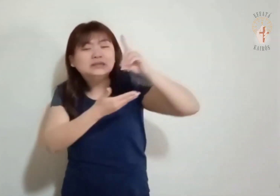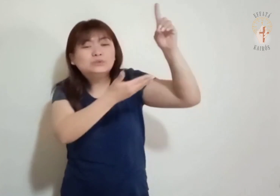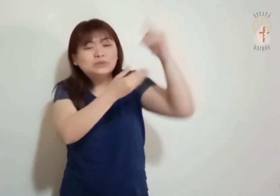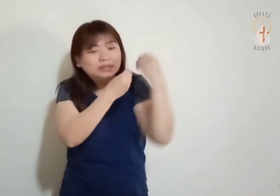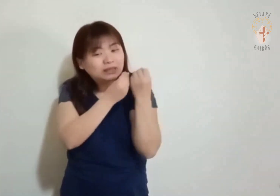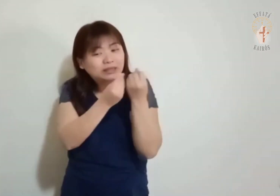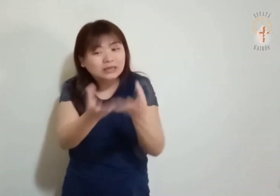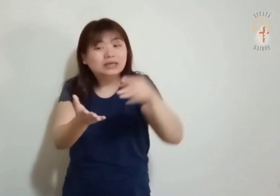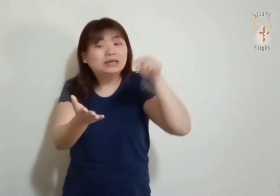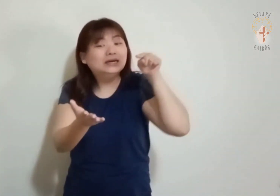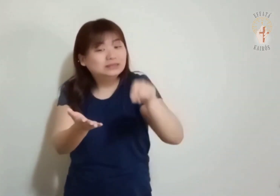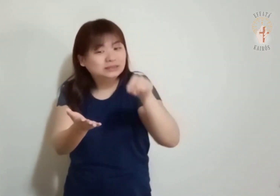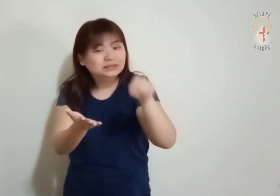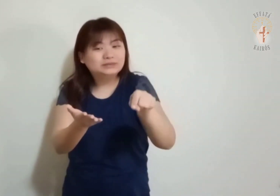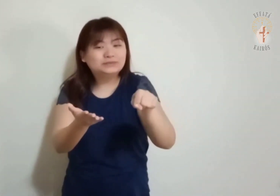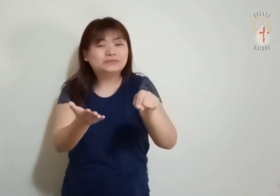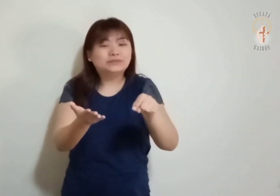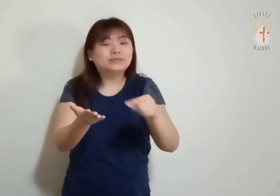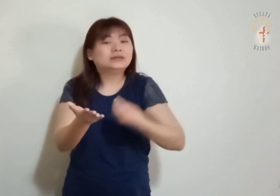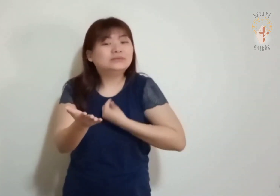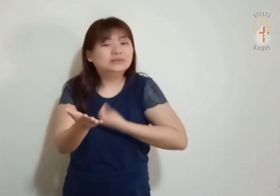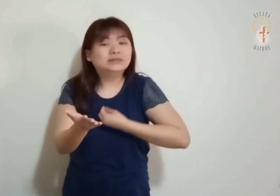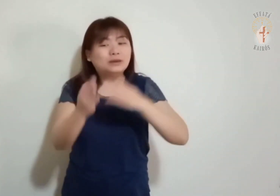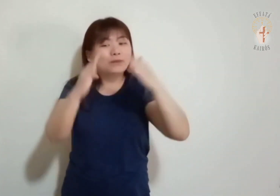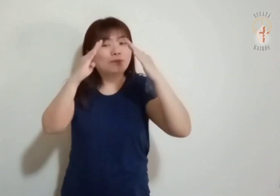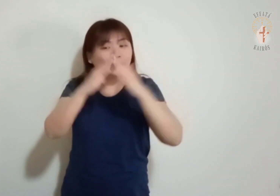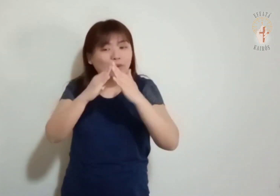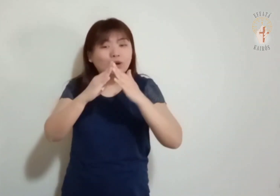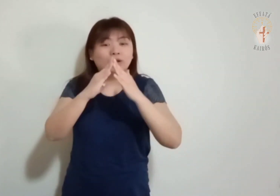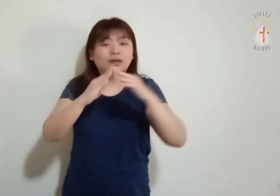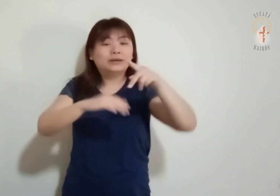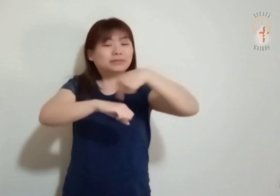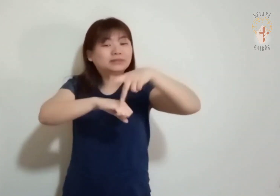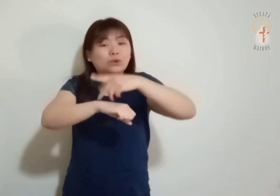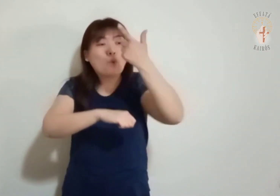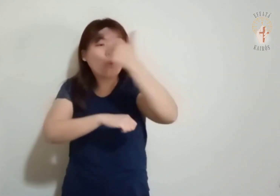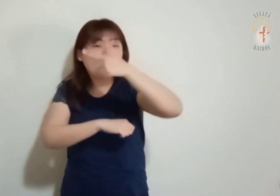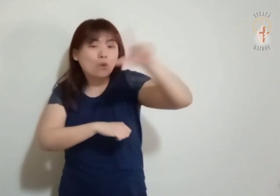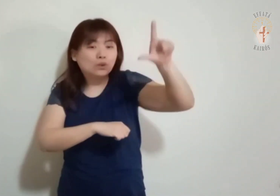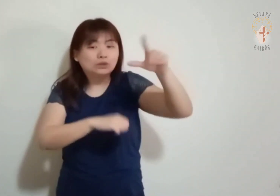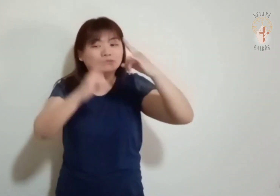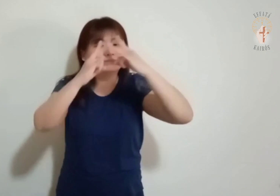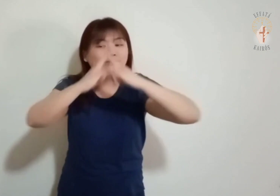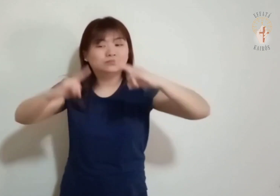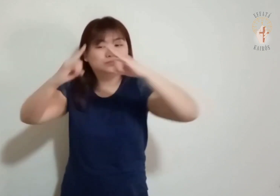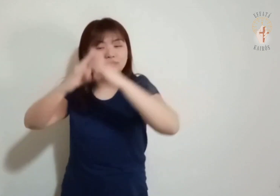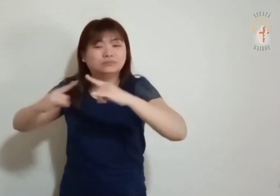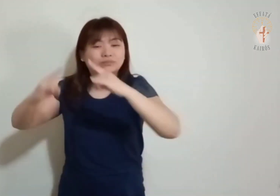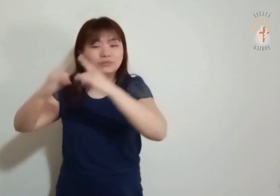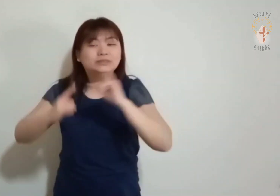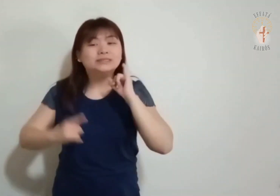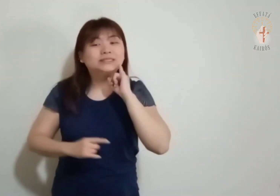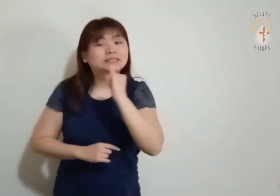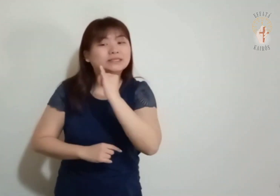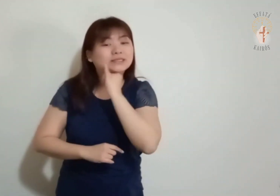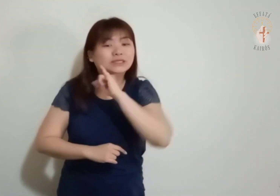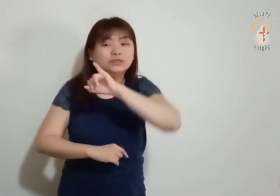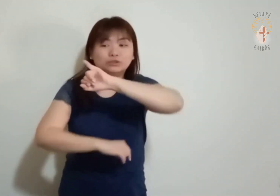prometida. Morando em tendas com Isaac e